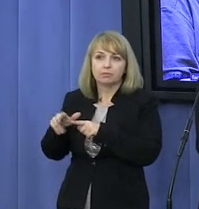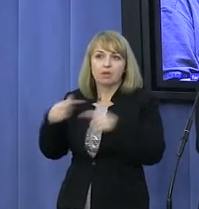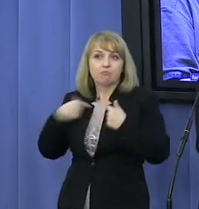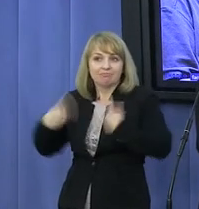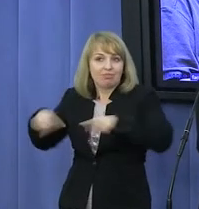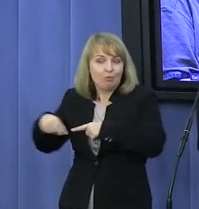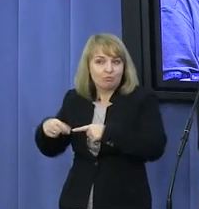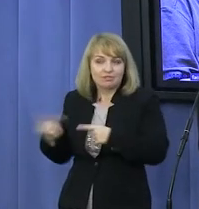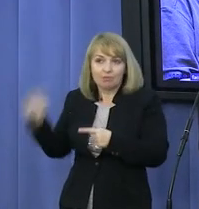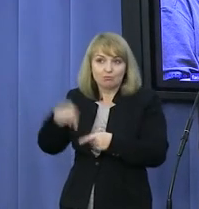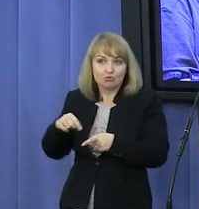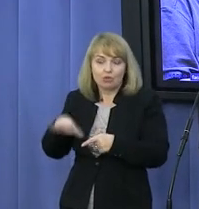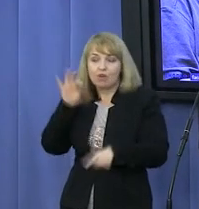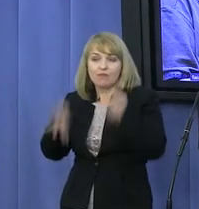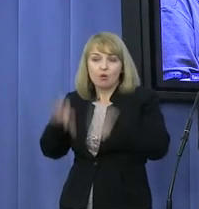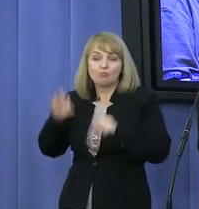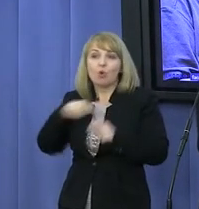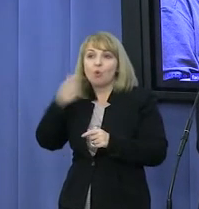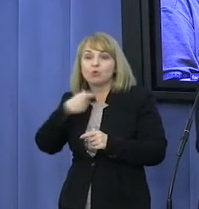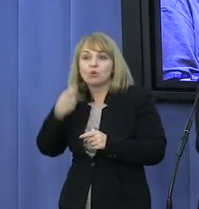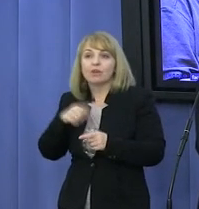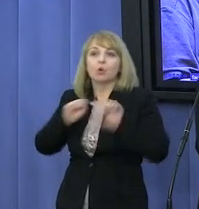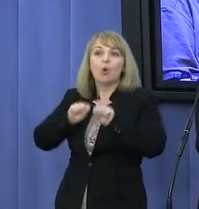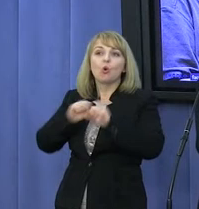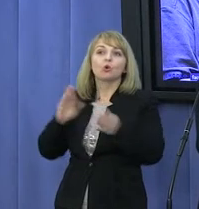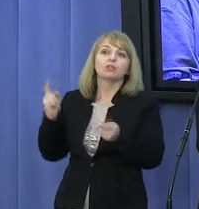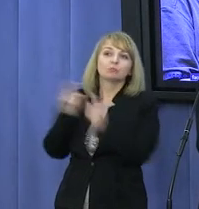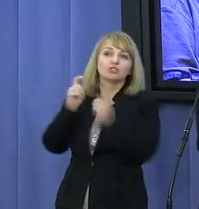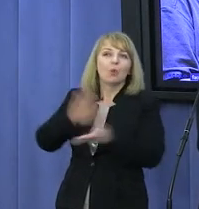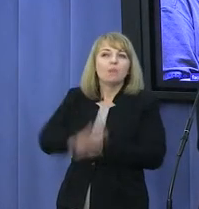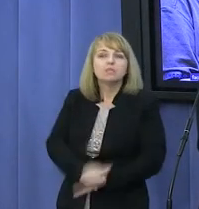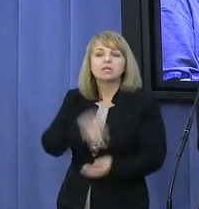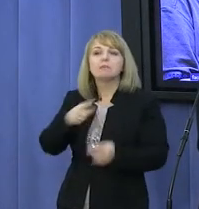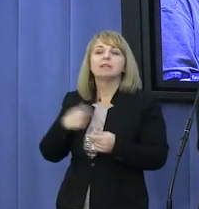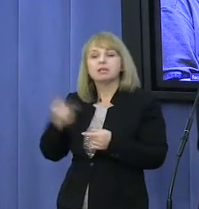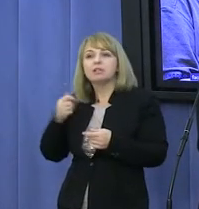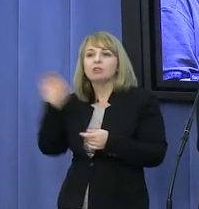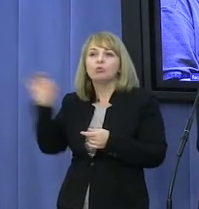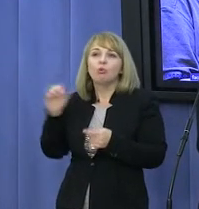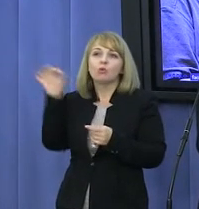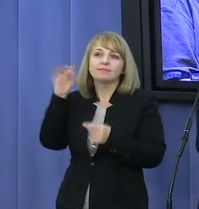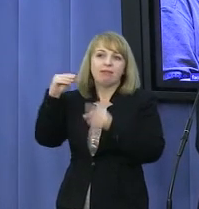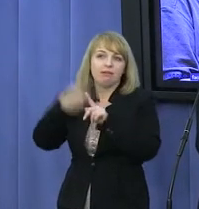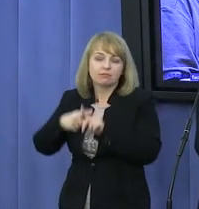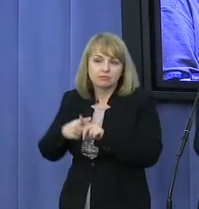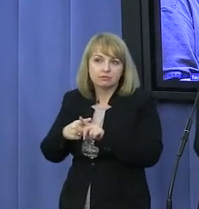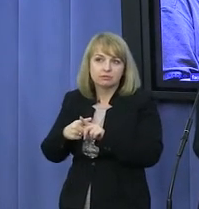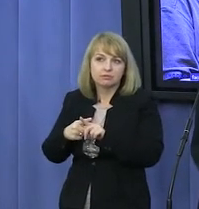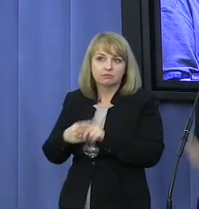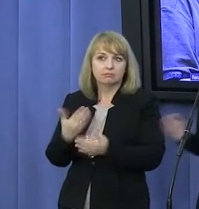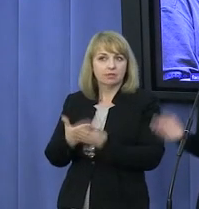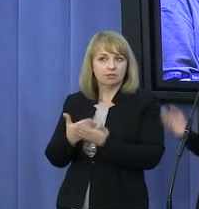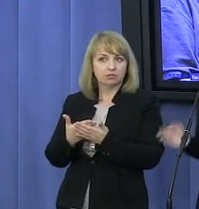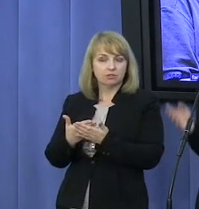Nieobecny na głosowaniu nad rezolucją w sprawie ochrony przed homofobią i dyskryminacją ze względu na orientację seksualną i tożsamość płciową.